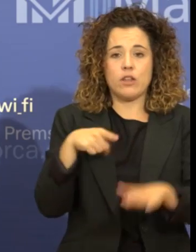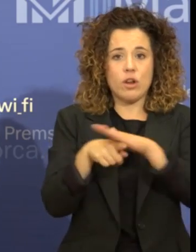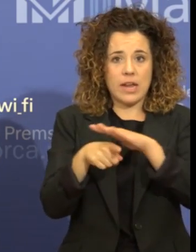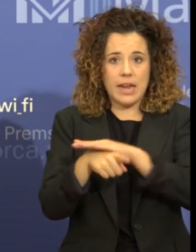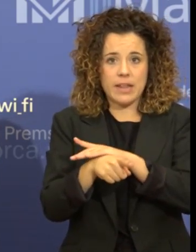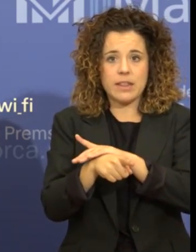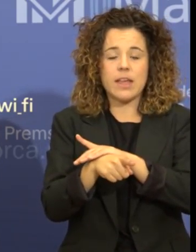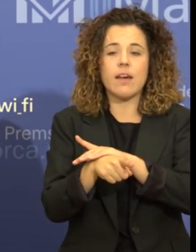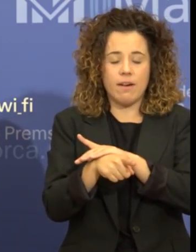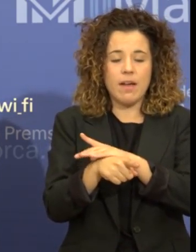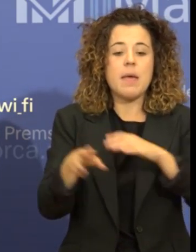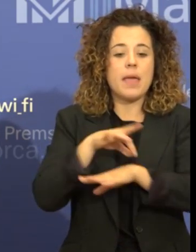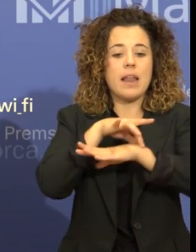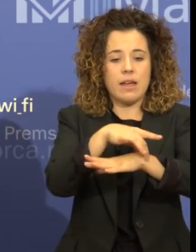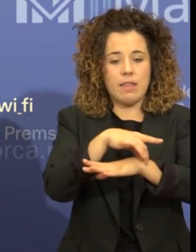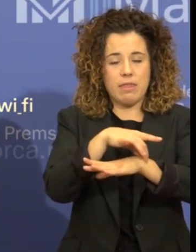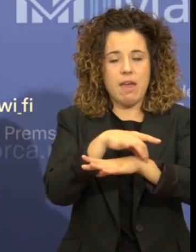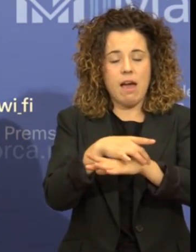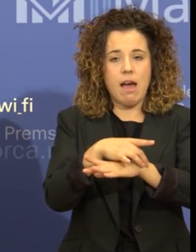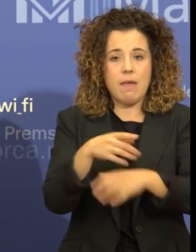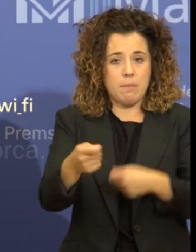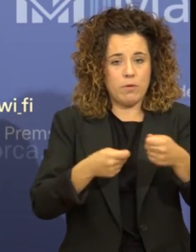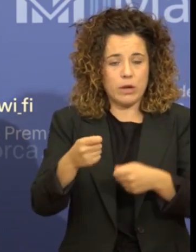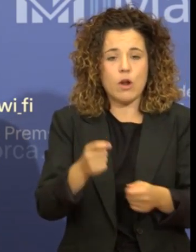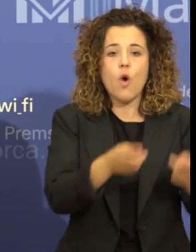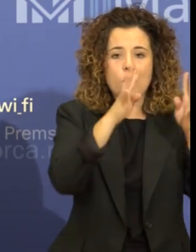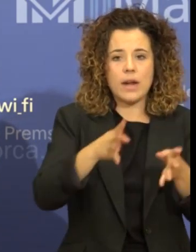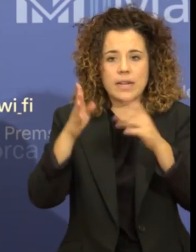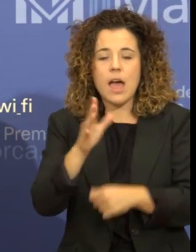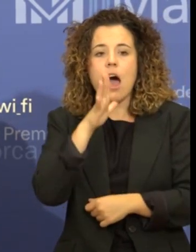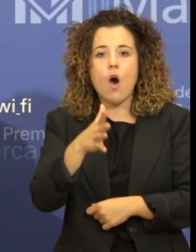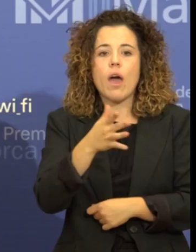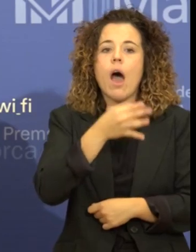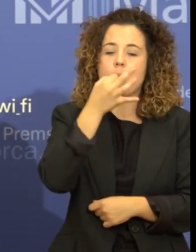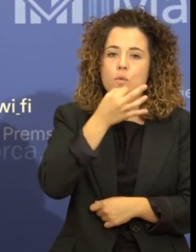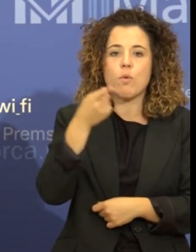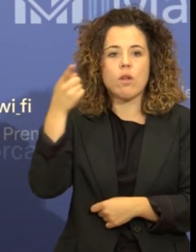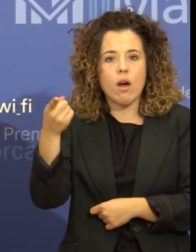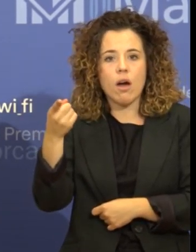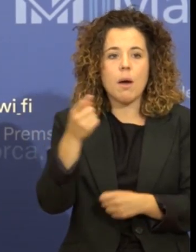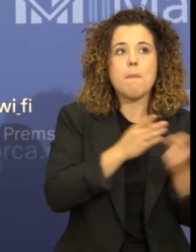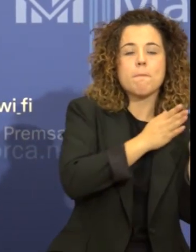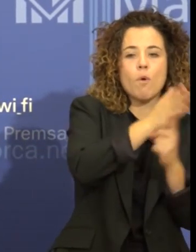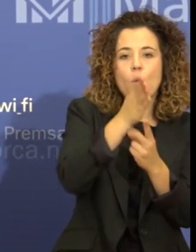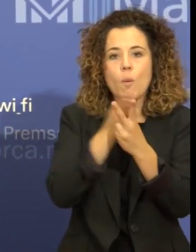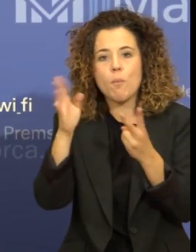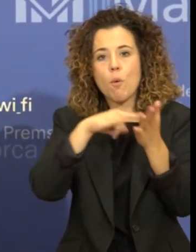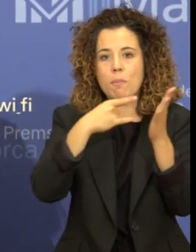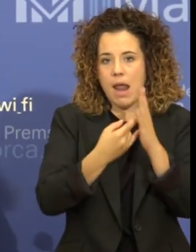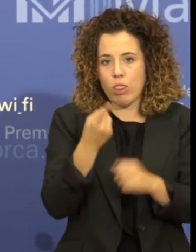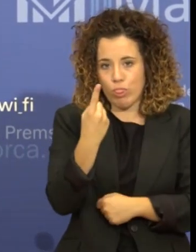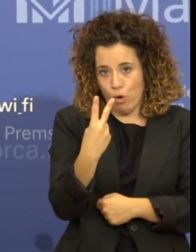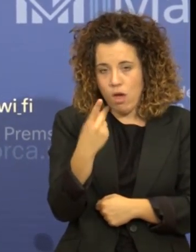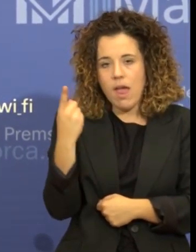els comentarà i els relatarà exactament i més pormenoritzadament en què consistiran aquests dos plans. Moltes gràcies. Tomeu.